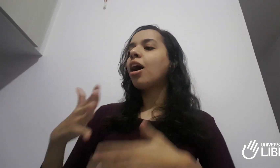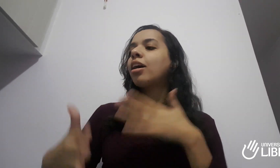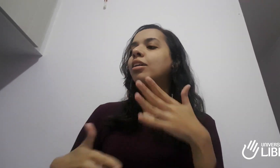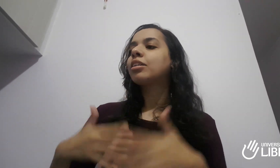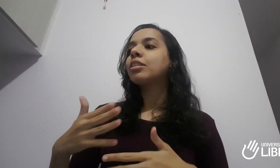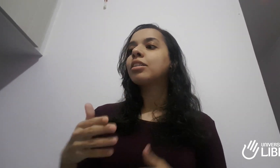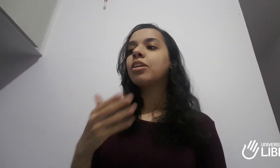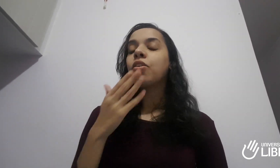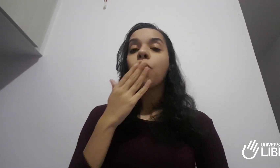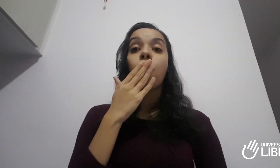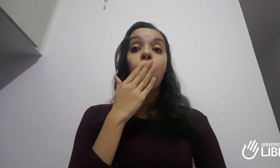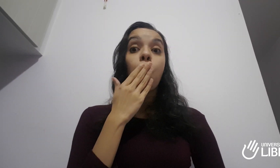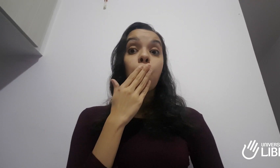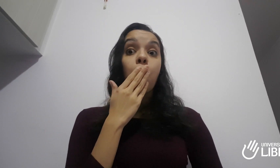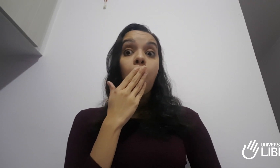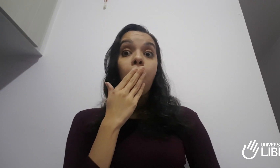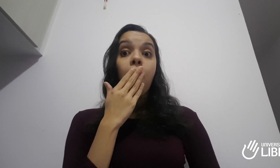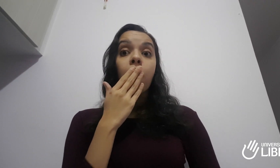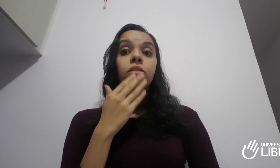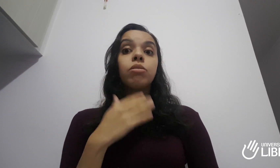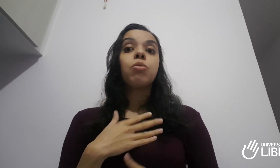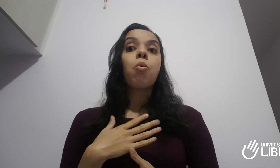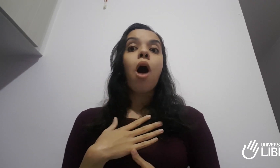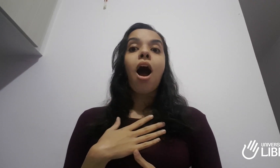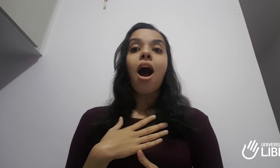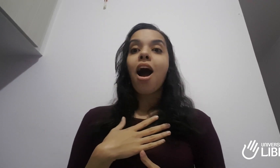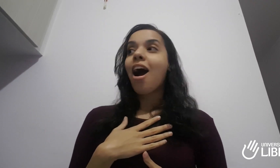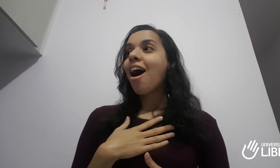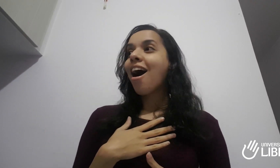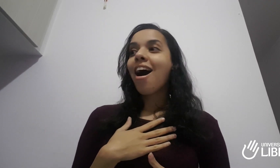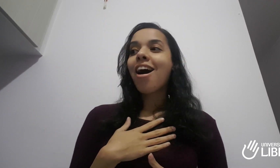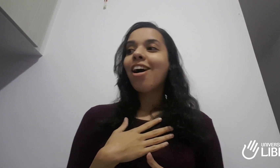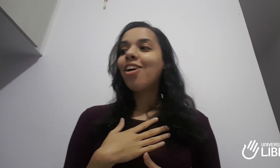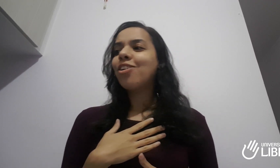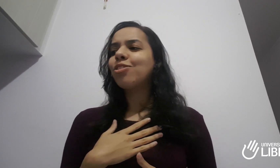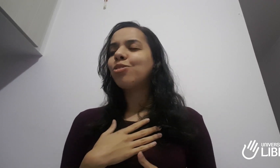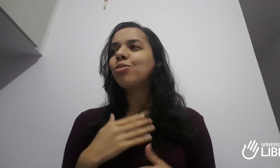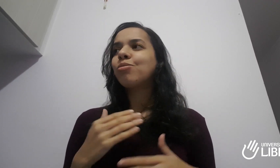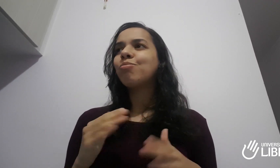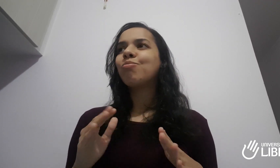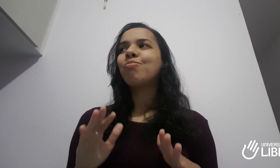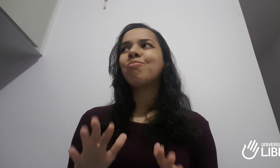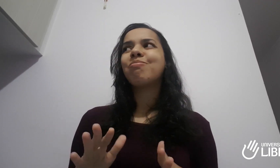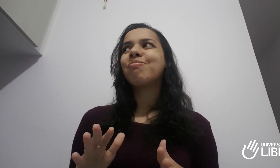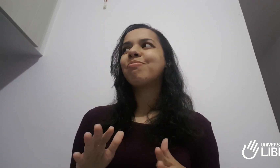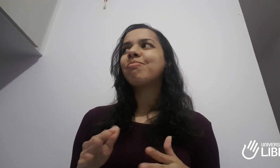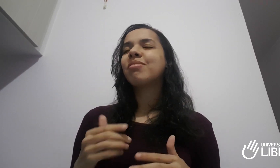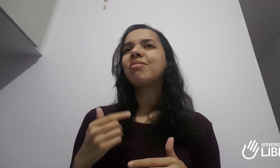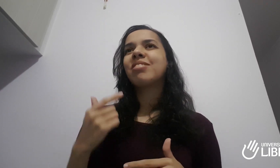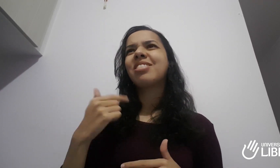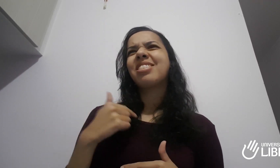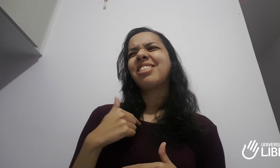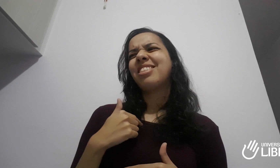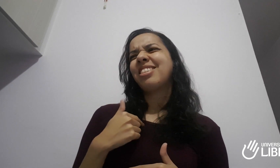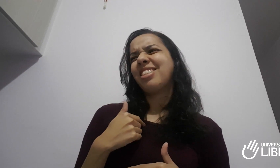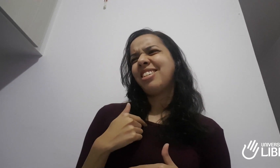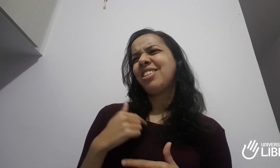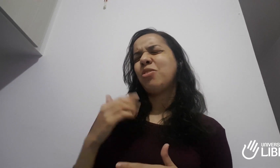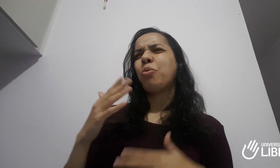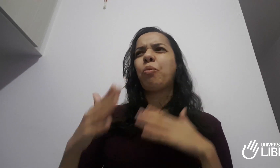e assim eu ficava impressionada com aquilo, eu achava fascinante. E eu queria aprender a Libras, pra